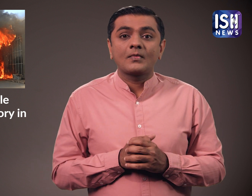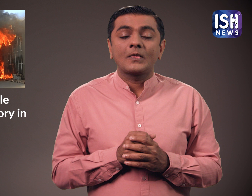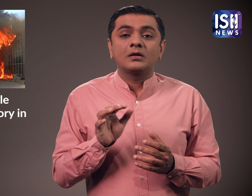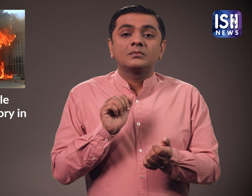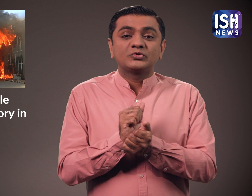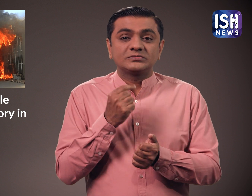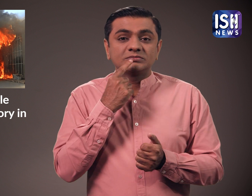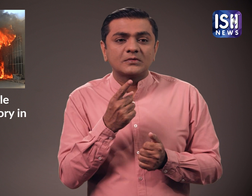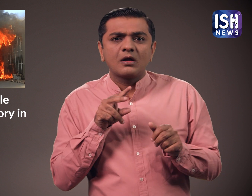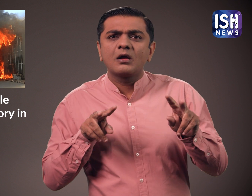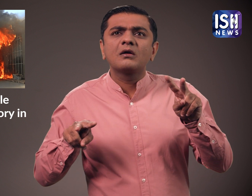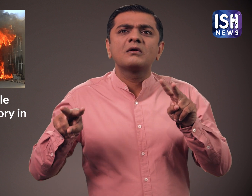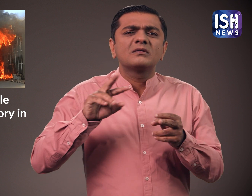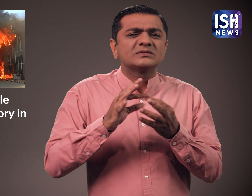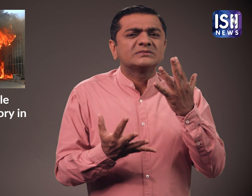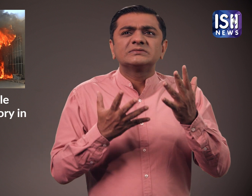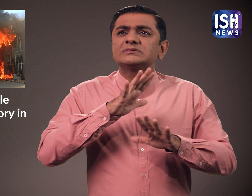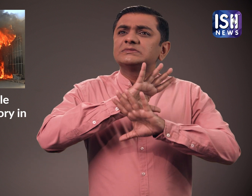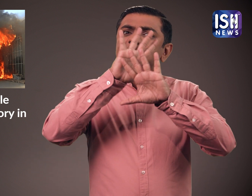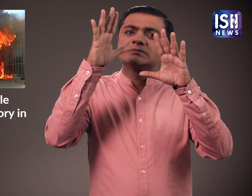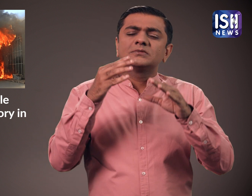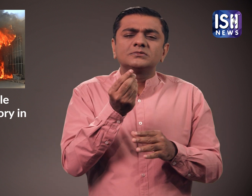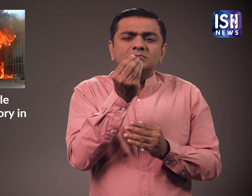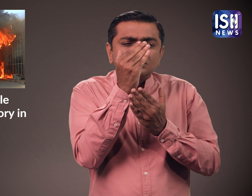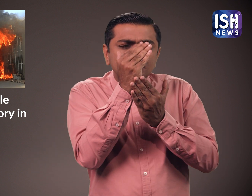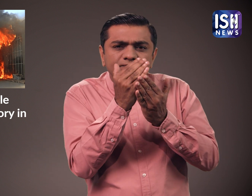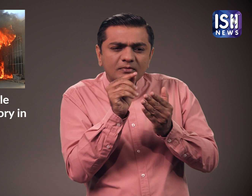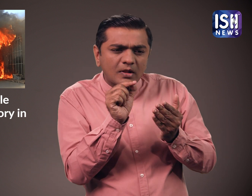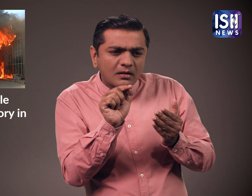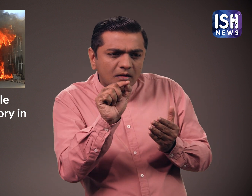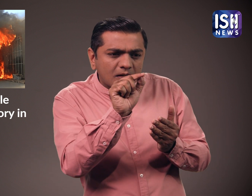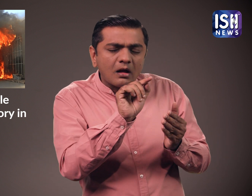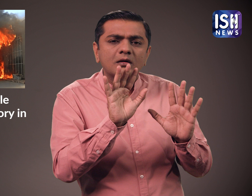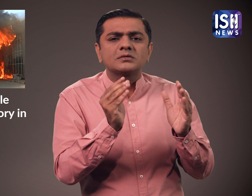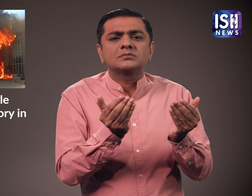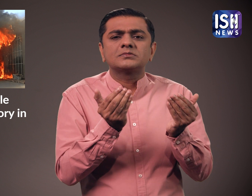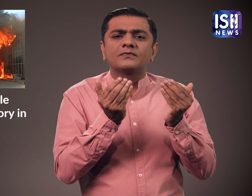बताया जा रहा है कि कुछ शेत्र दो सप्ता में काम फिर से शुरू कर